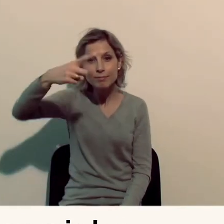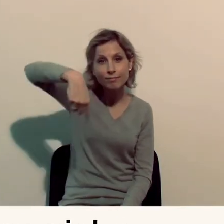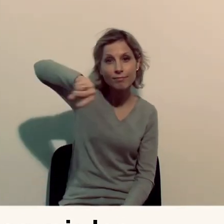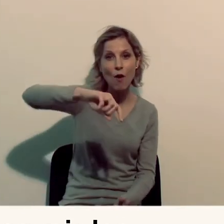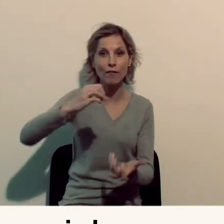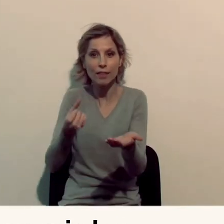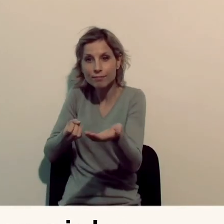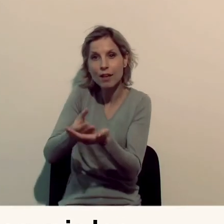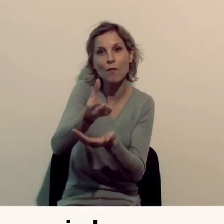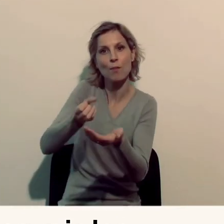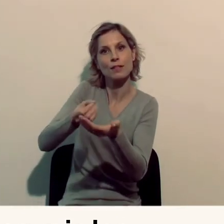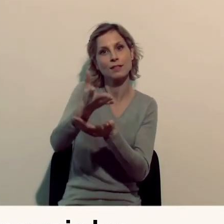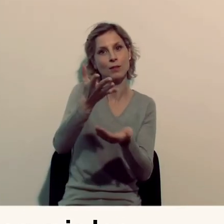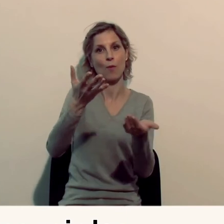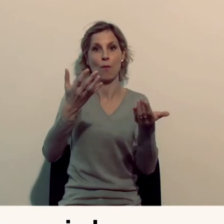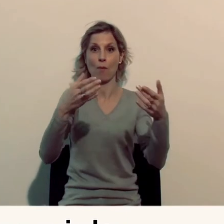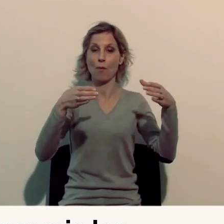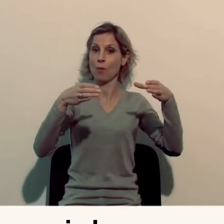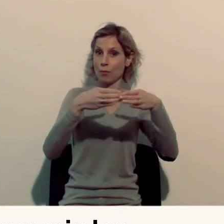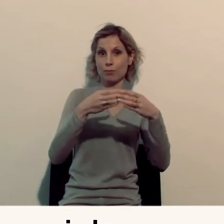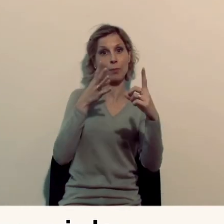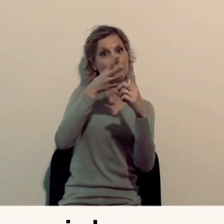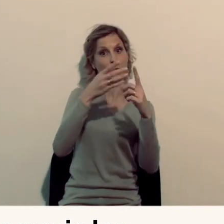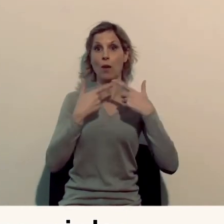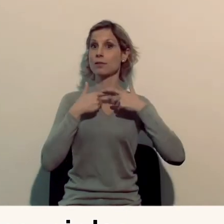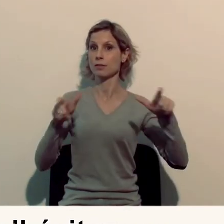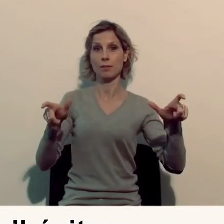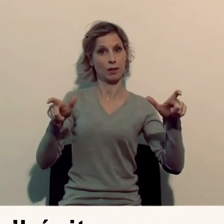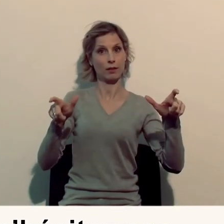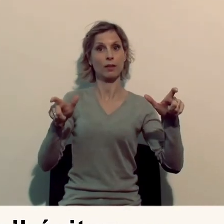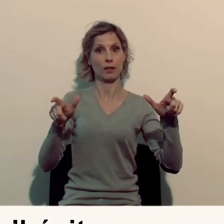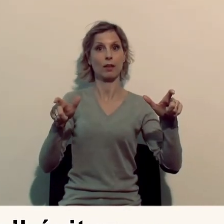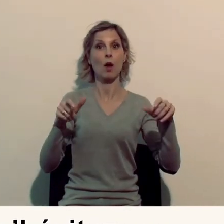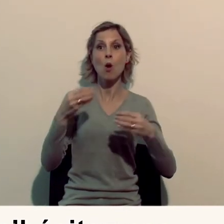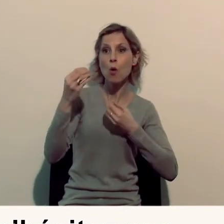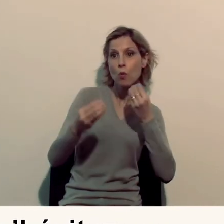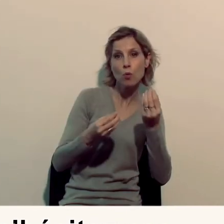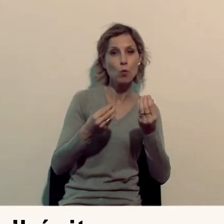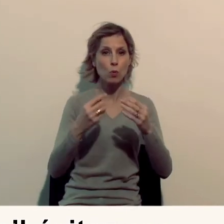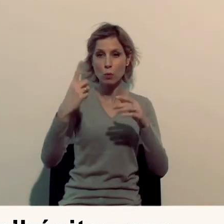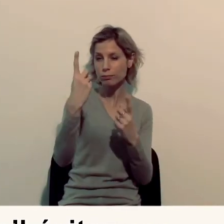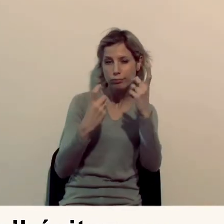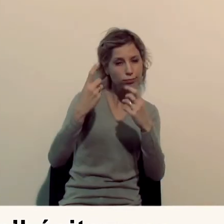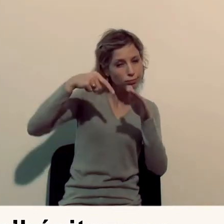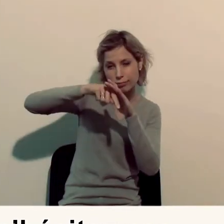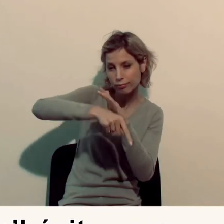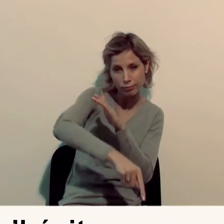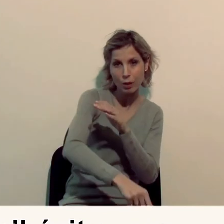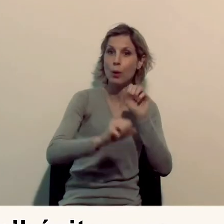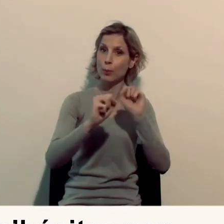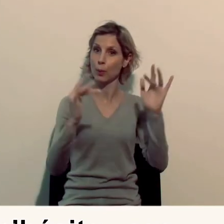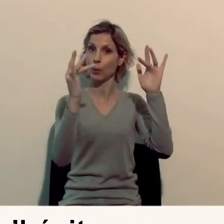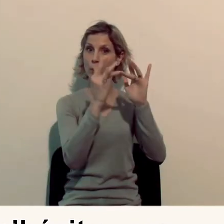Si vous souhaitez recevoir les informations de la mission accessibilité, et pour en savoir plus, n'hésitez pas à contacter Sylvie Ganche